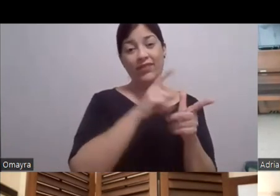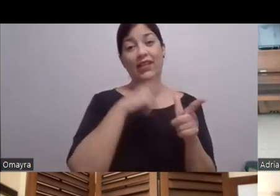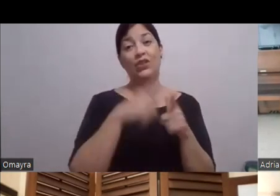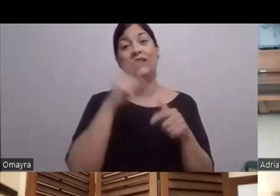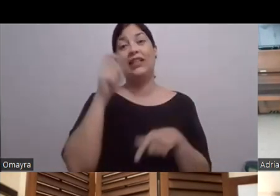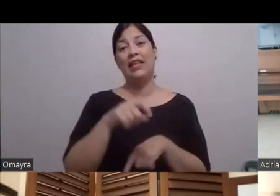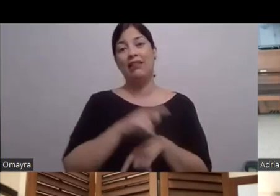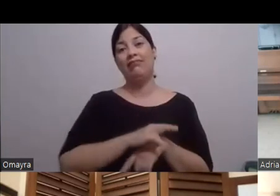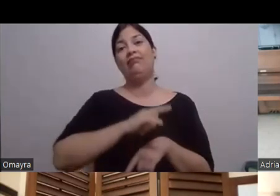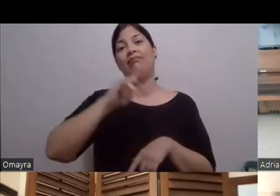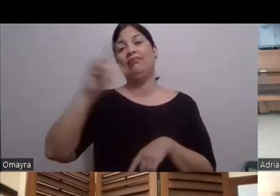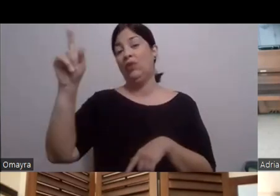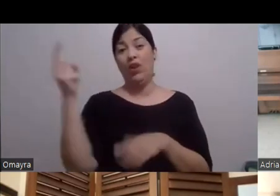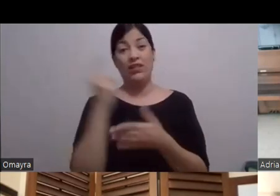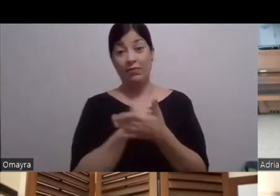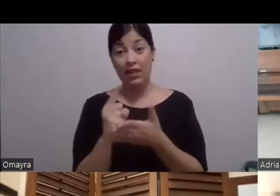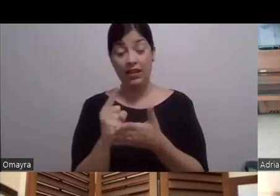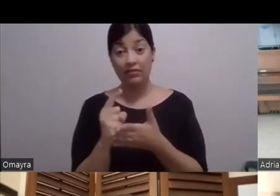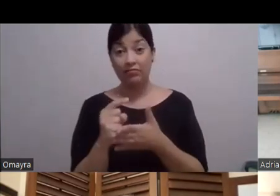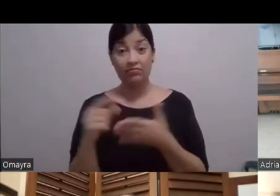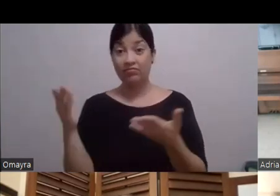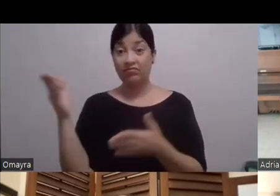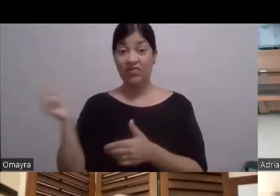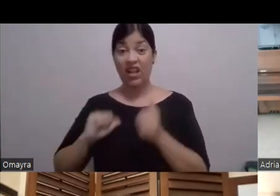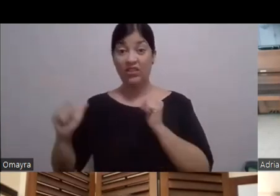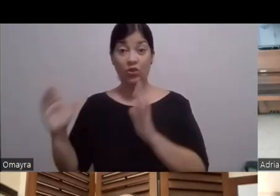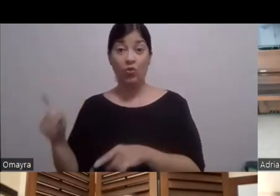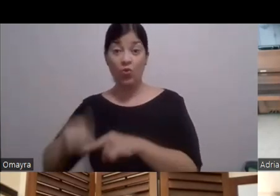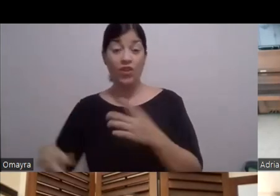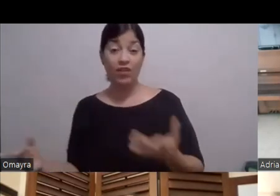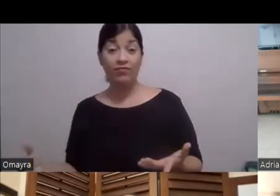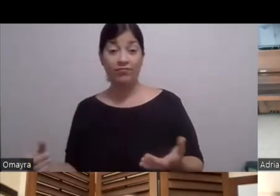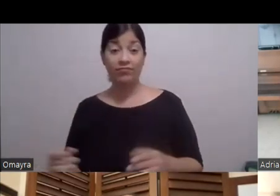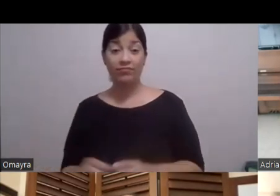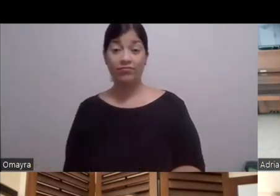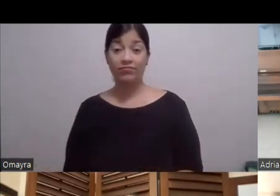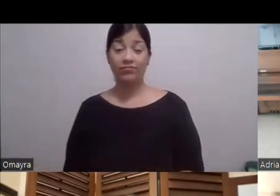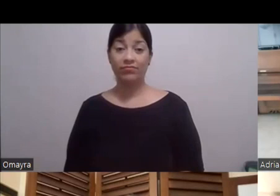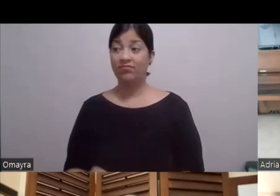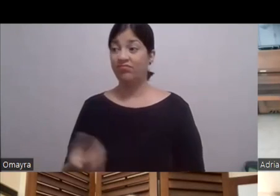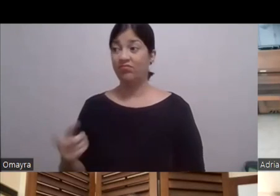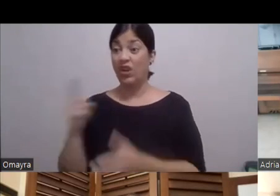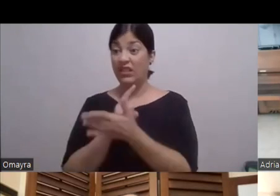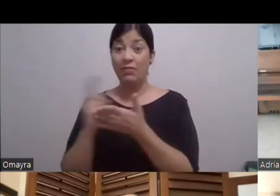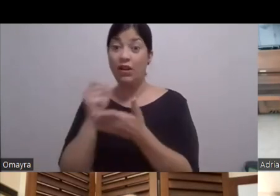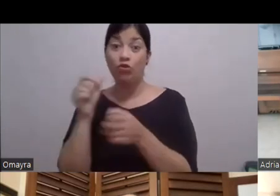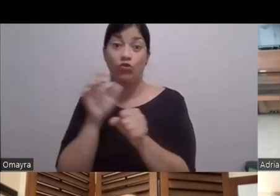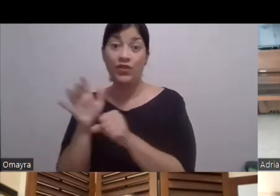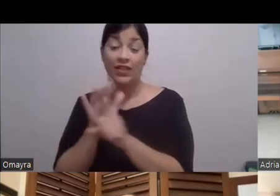En una semana Y el tipo No podía sacar la visa No le pueden sacar la visa En una semana gringa Porque no es tan fácil Entonces me